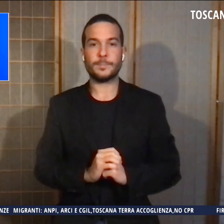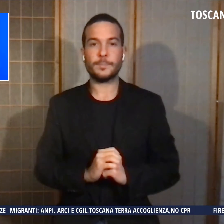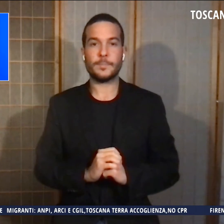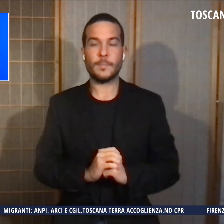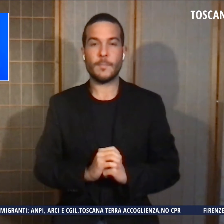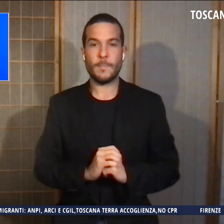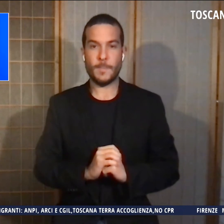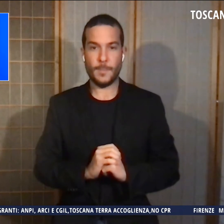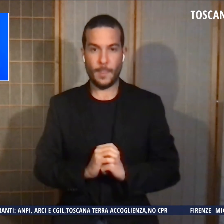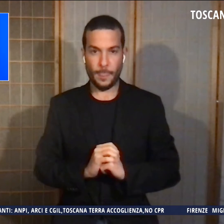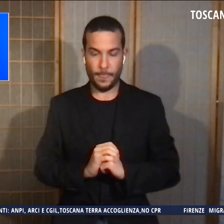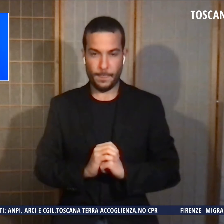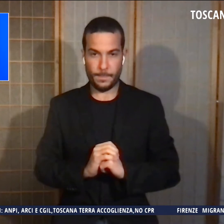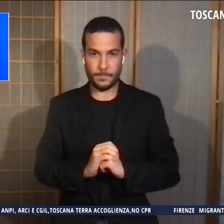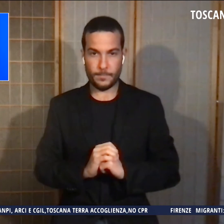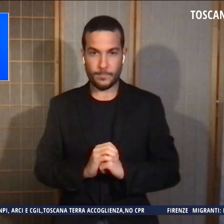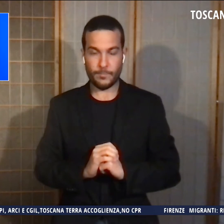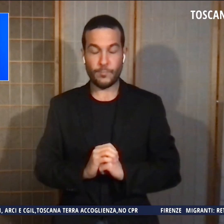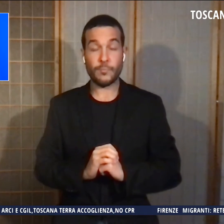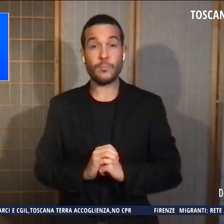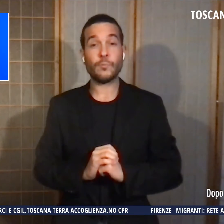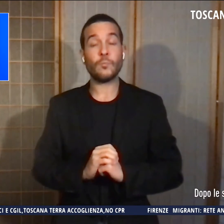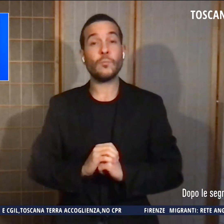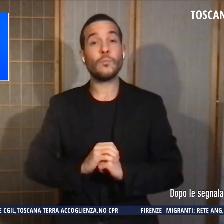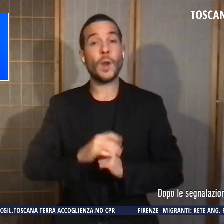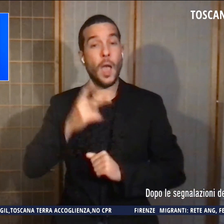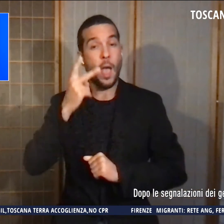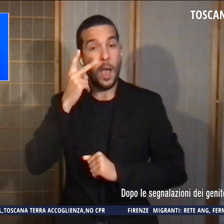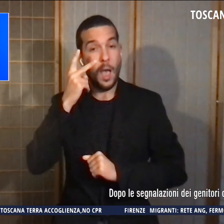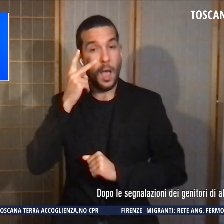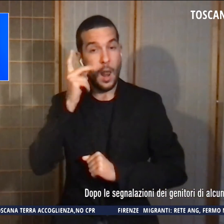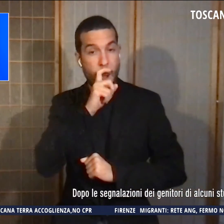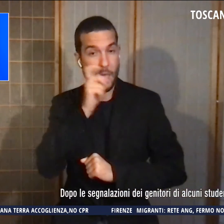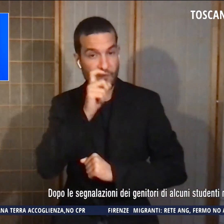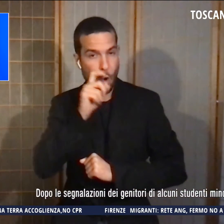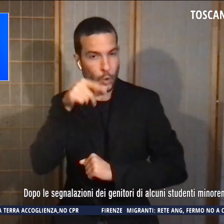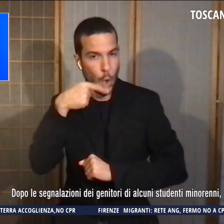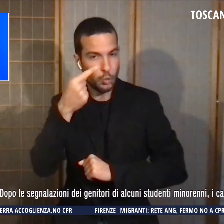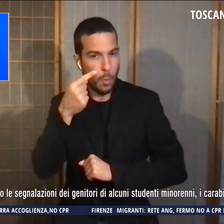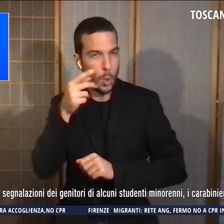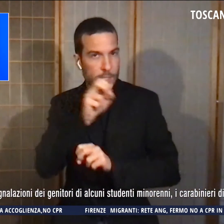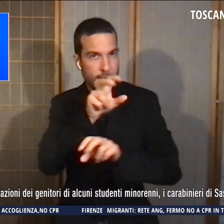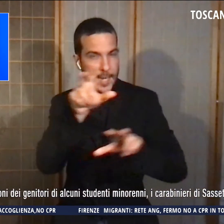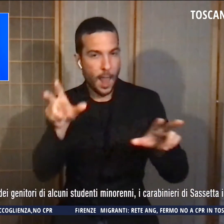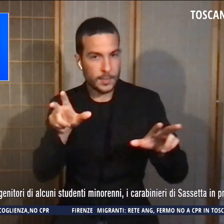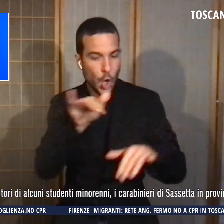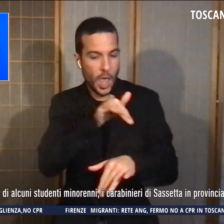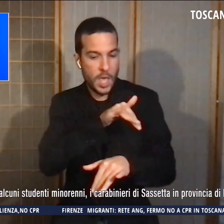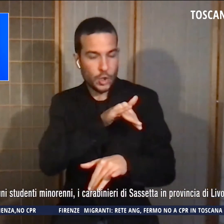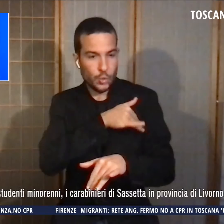Andiamo a Livorno. Dopo le segnalazioni dei genitori di alcuni studenti minorenni, i carabinieri di